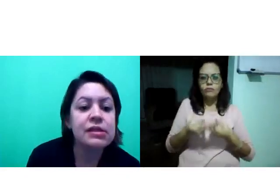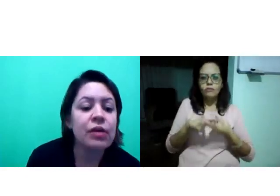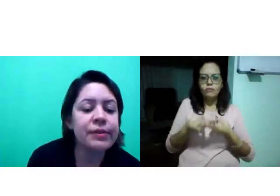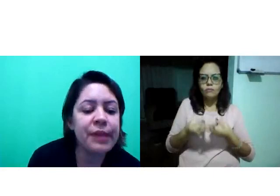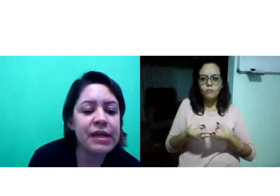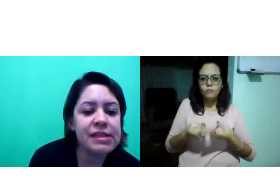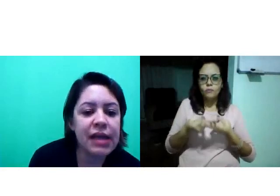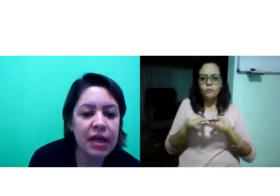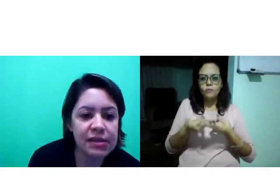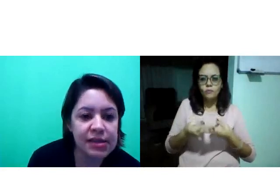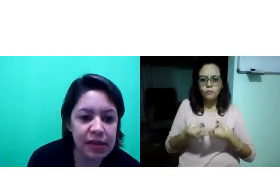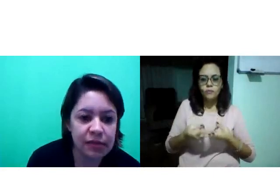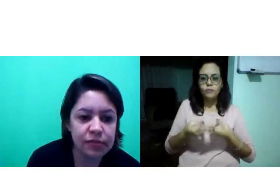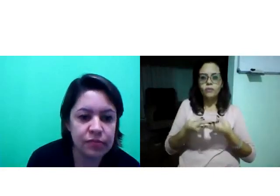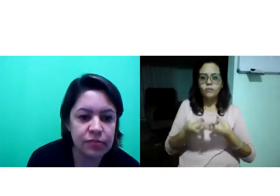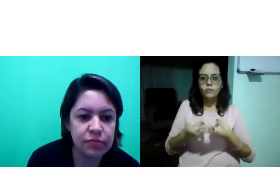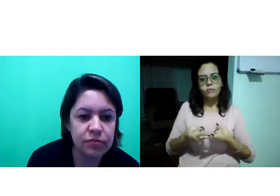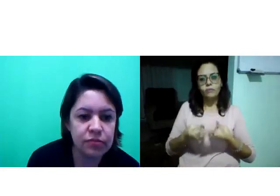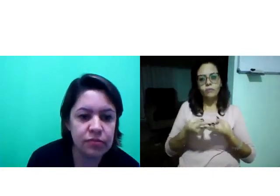Sinal de paciência.